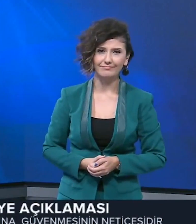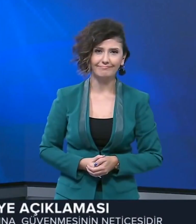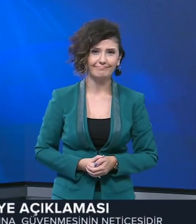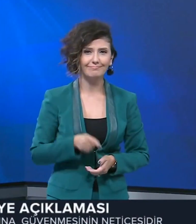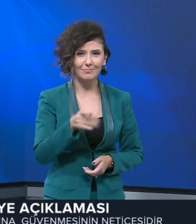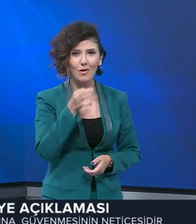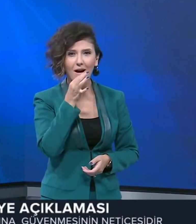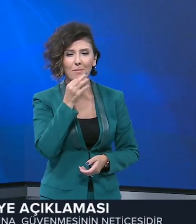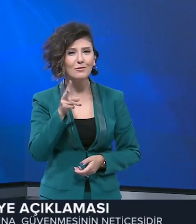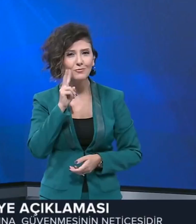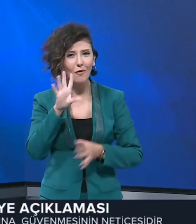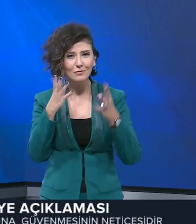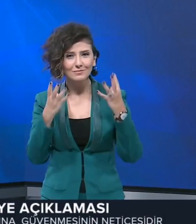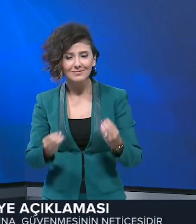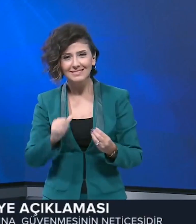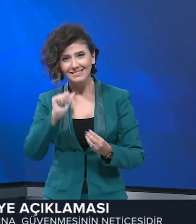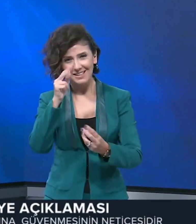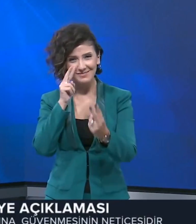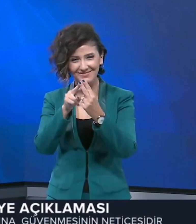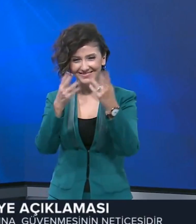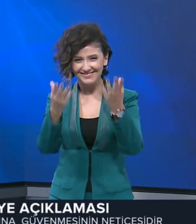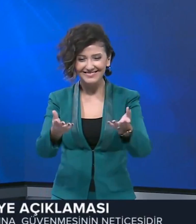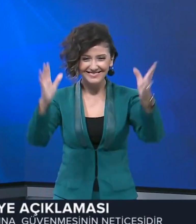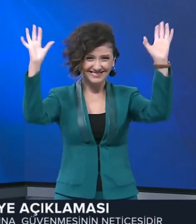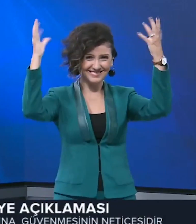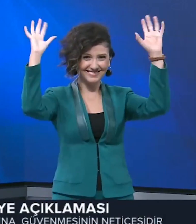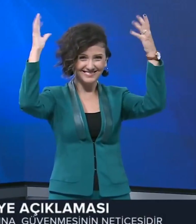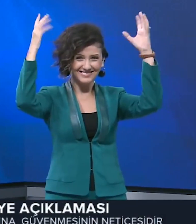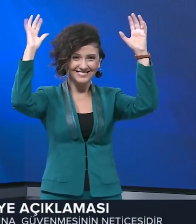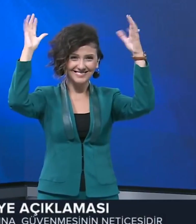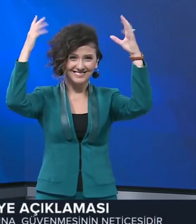Bu haberle son buluyor bültenimiz. Yarın görüşmek üzere. Hoşçakalın.